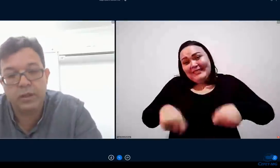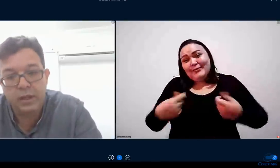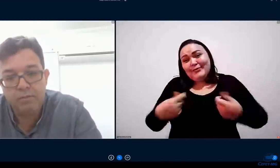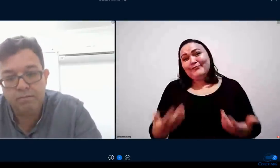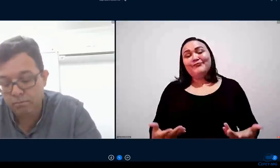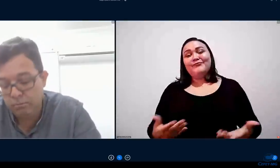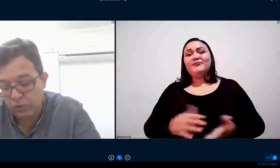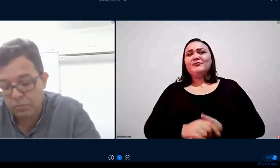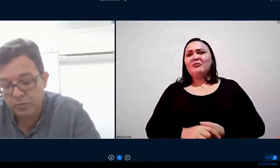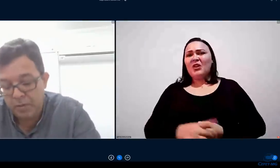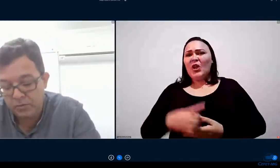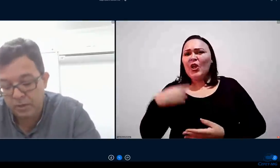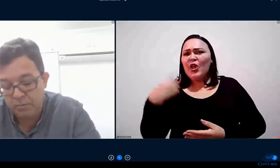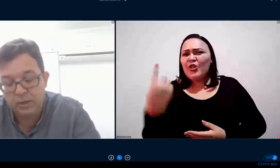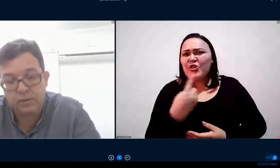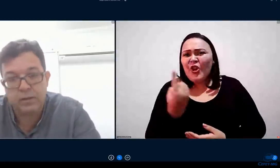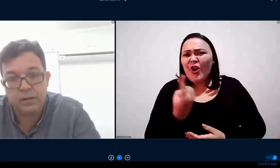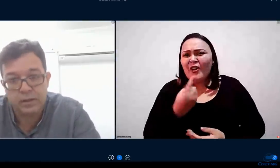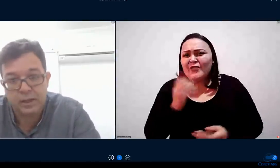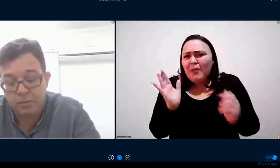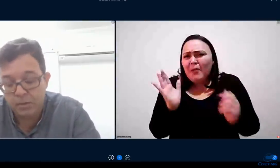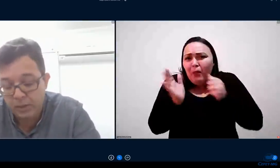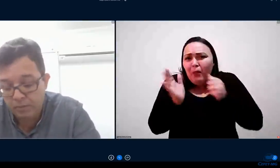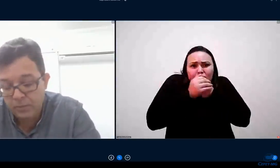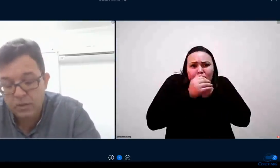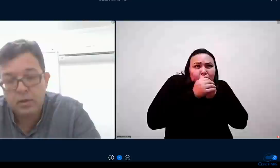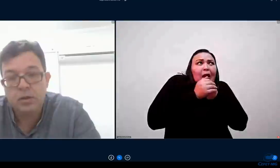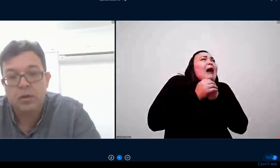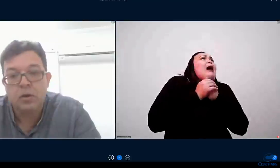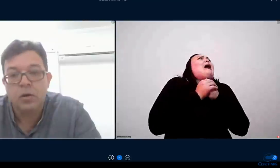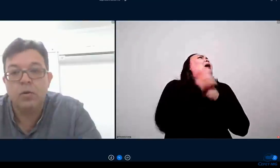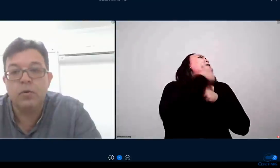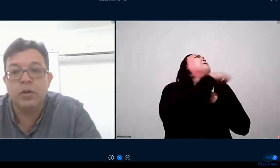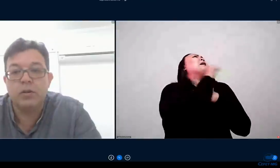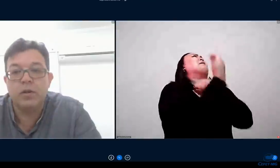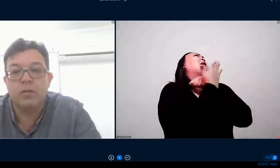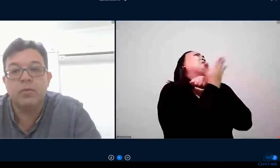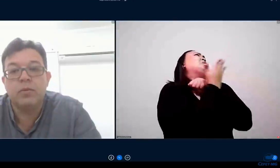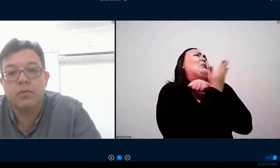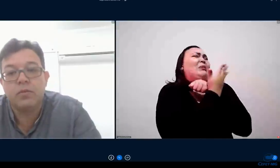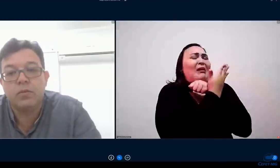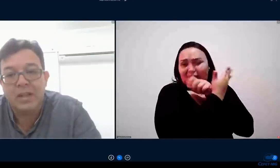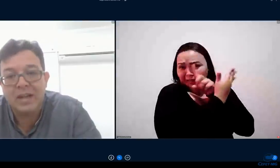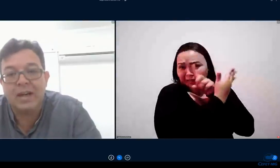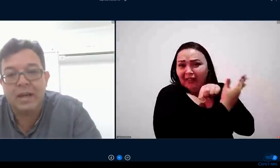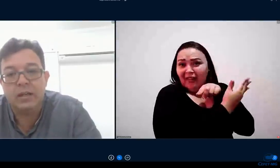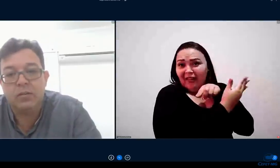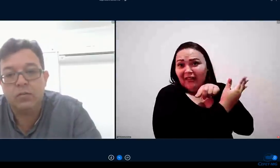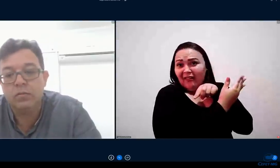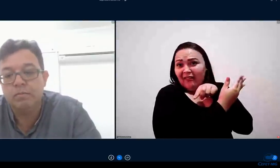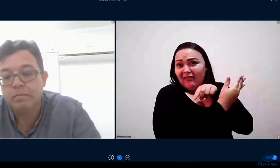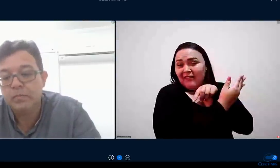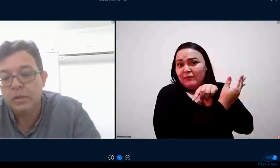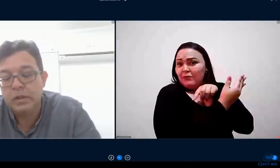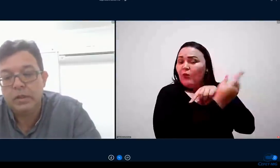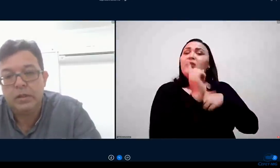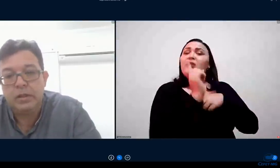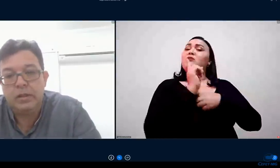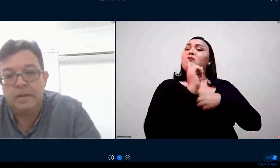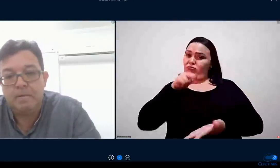nos esconder nós vamos para debaixo da mesa e gritar mamãe ou nós vamos encarar isso